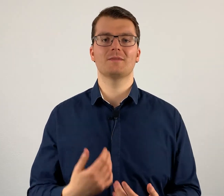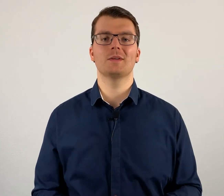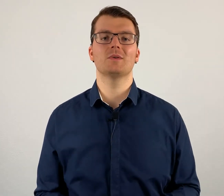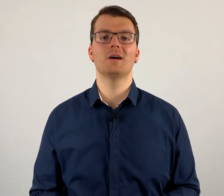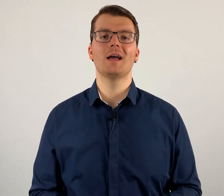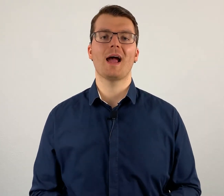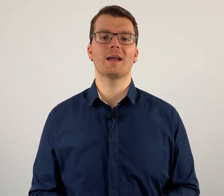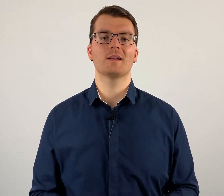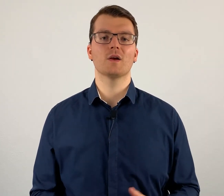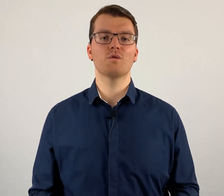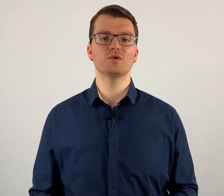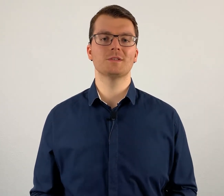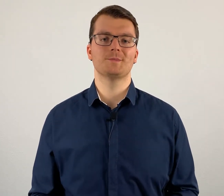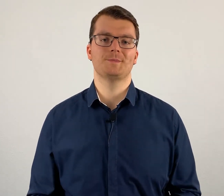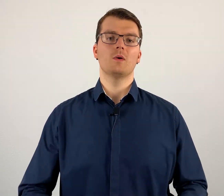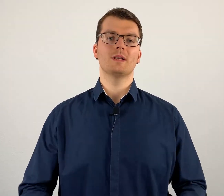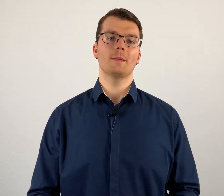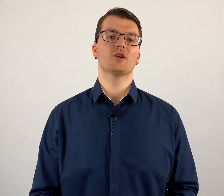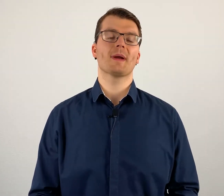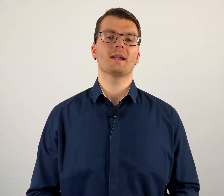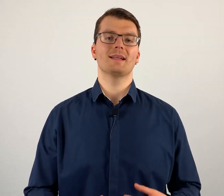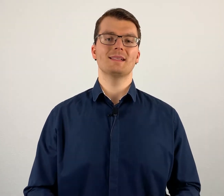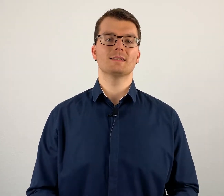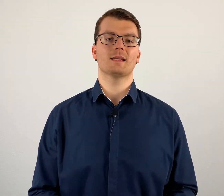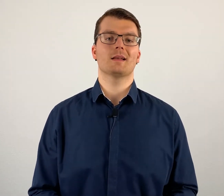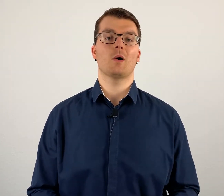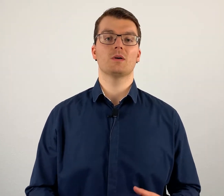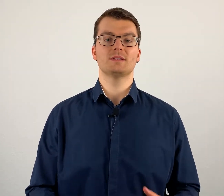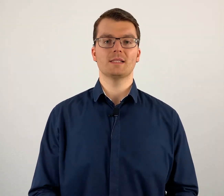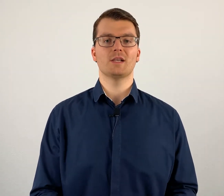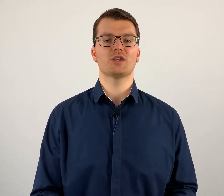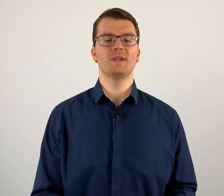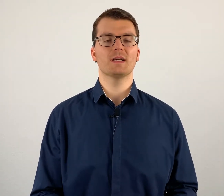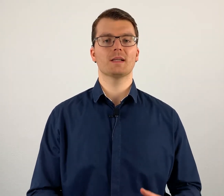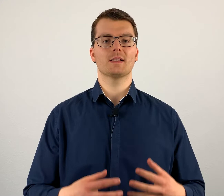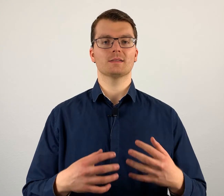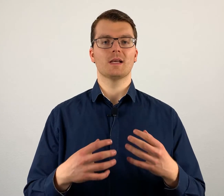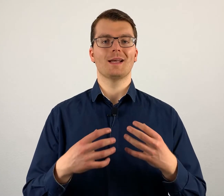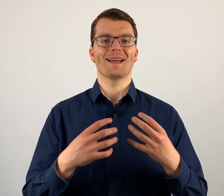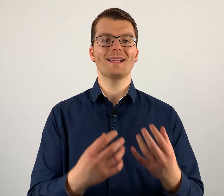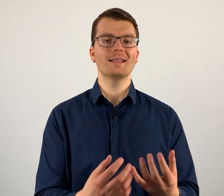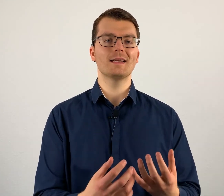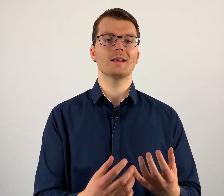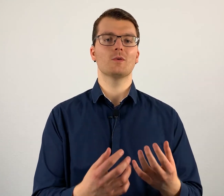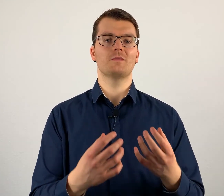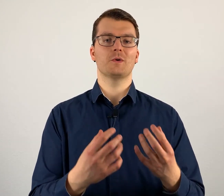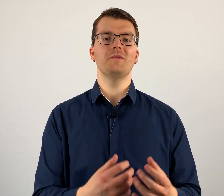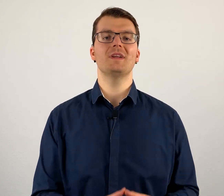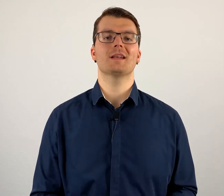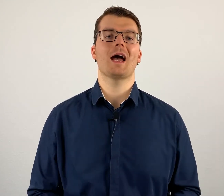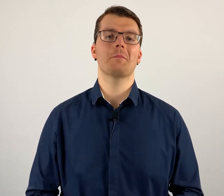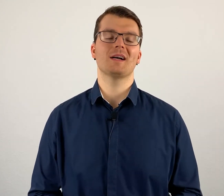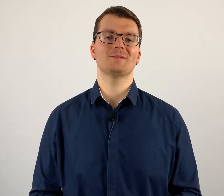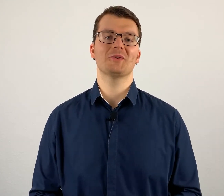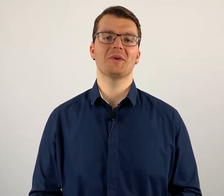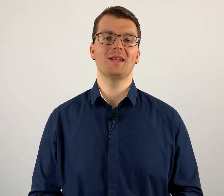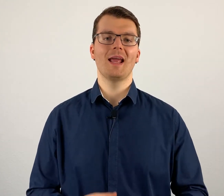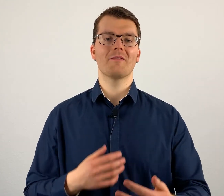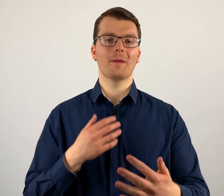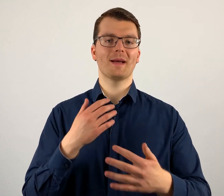irgendwie nur ein Gewussel. Und dementsprechend ist es dann auch sehr, sehr schwierig, das richtig und vernünftig nachmachen zu können, wenn man